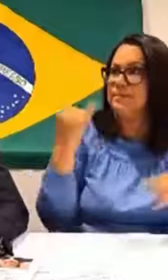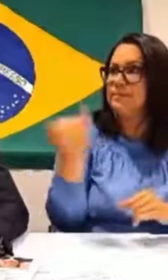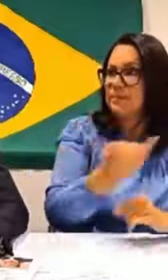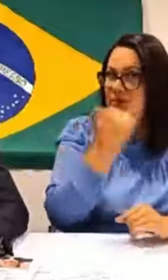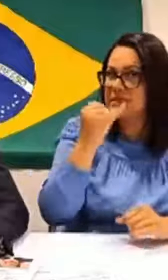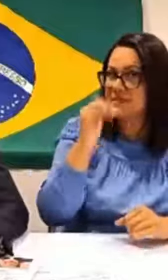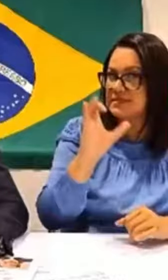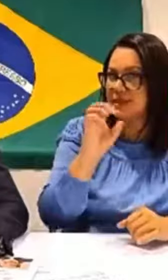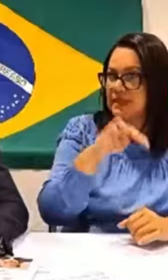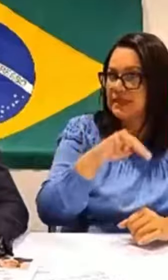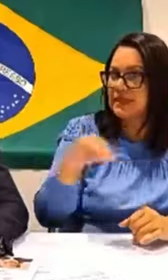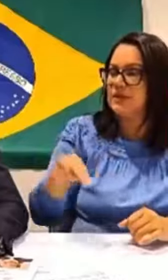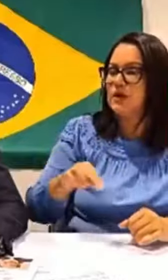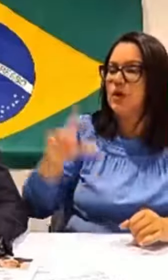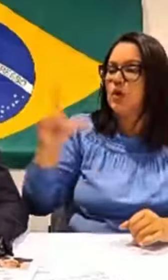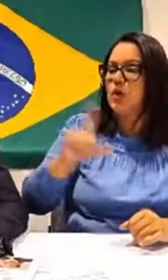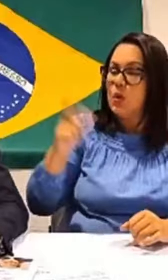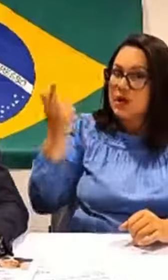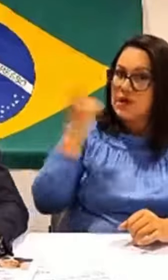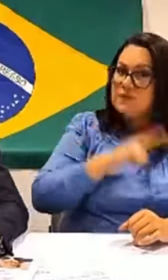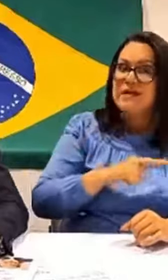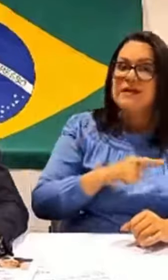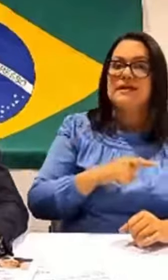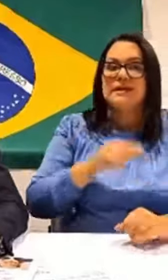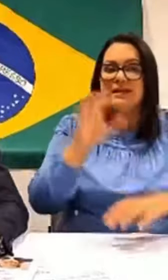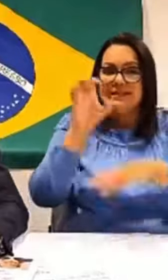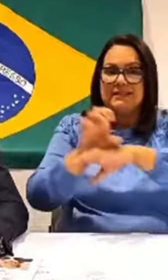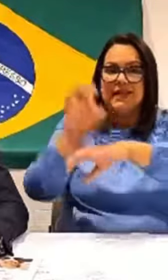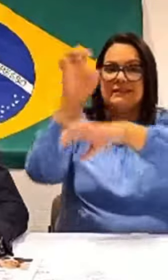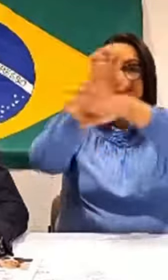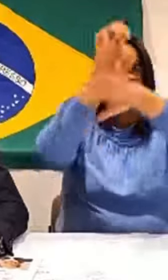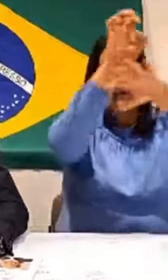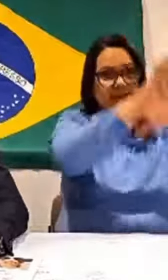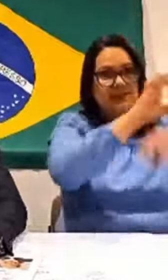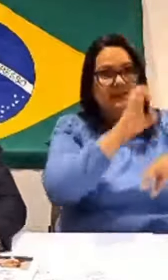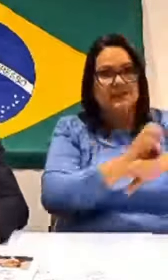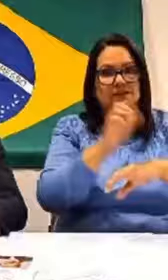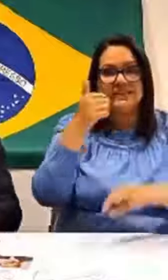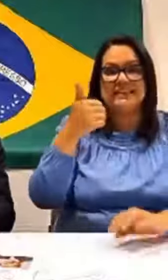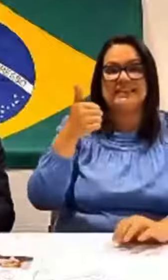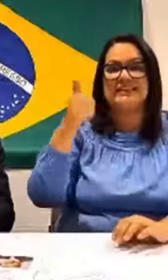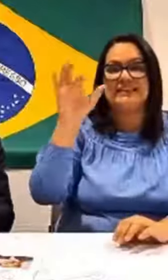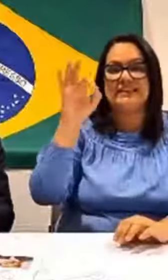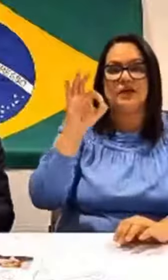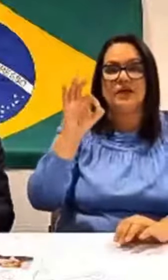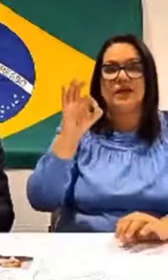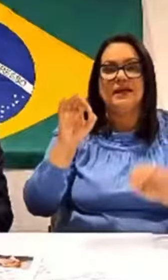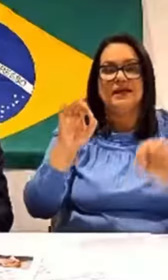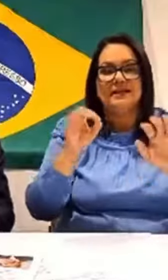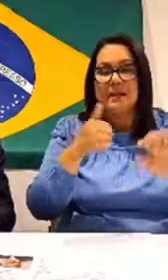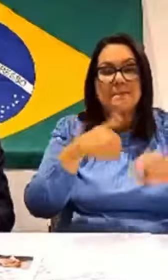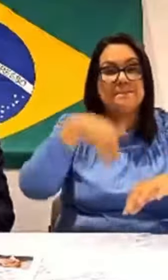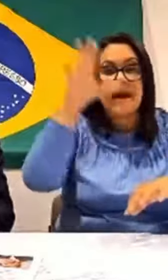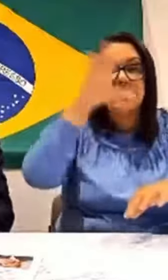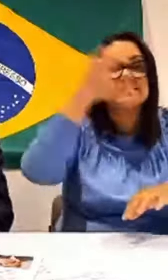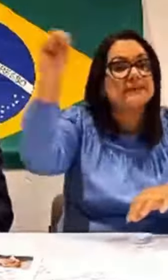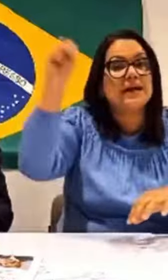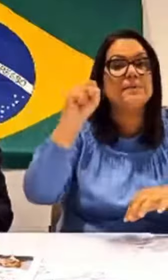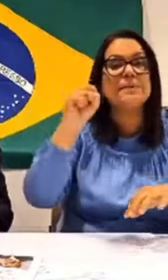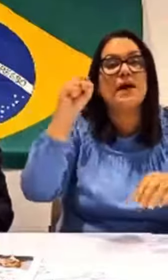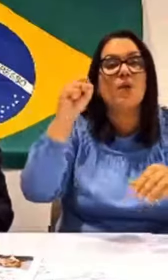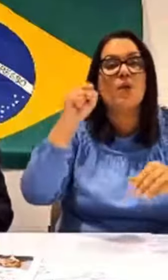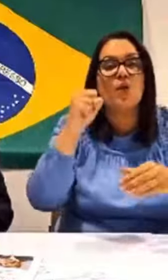na CNN. Lula venceu em nove dos dez estados com maior taxa de analfabetismo. Você sabe quais são os estados?